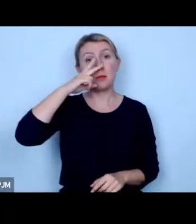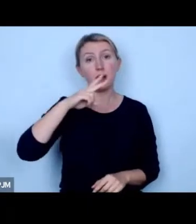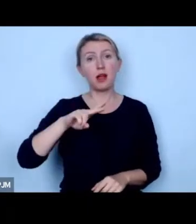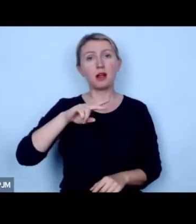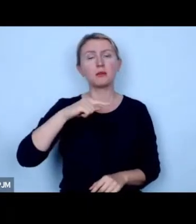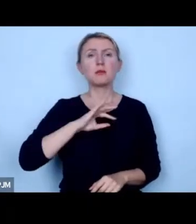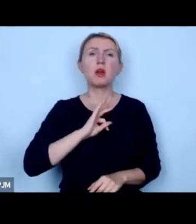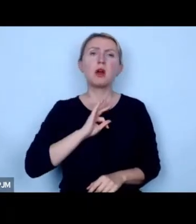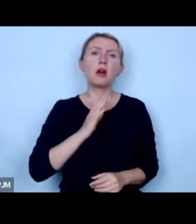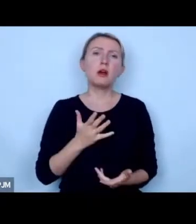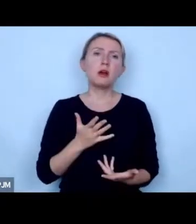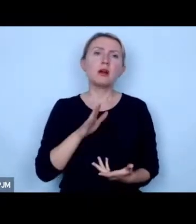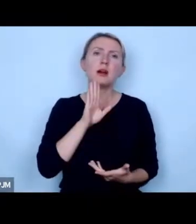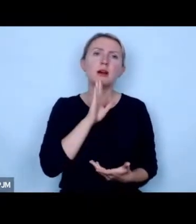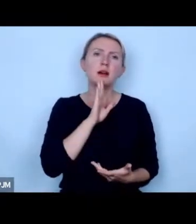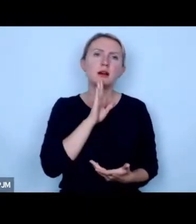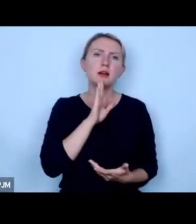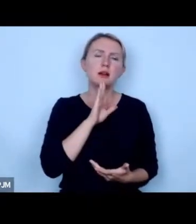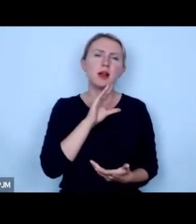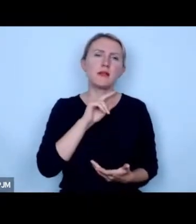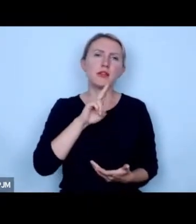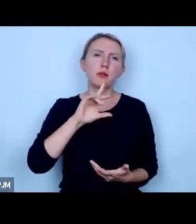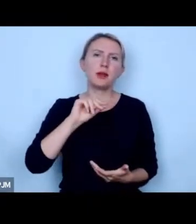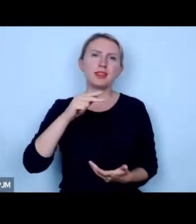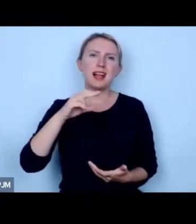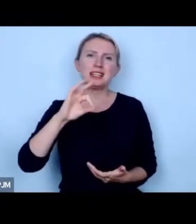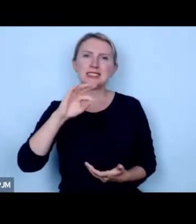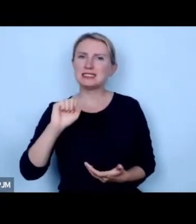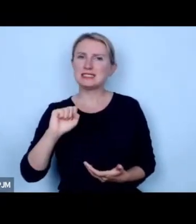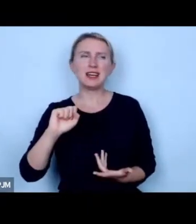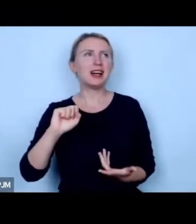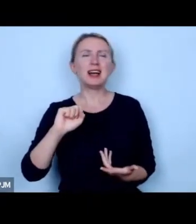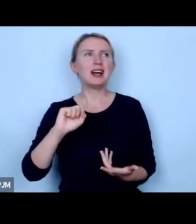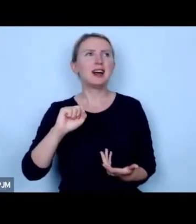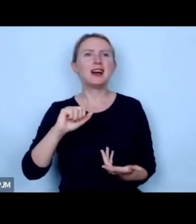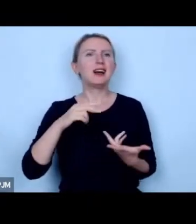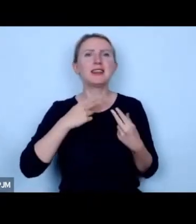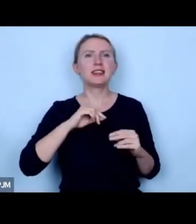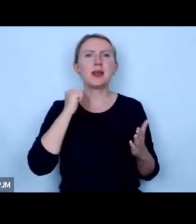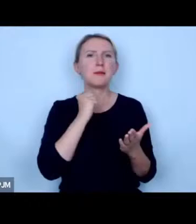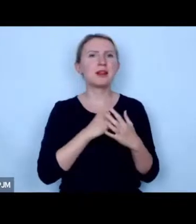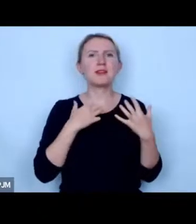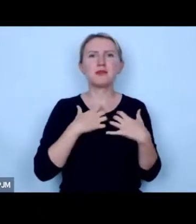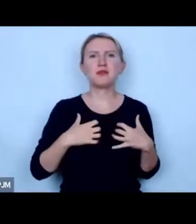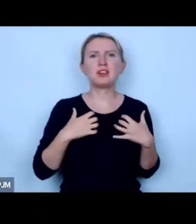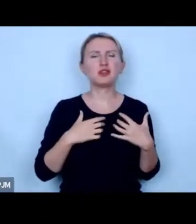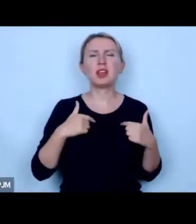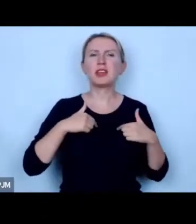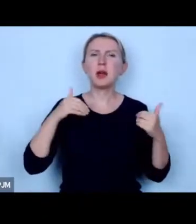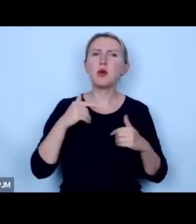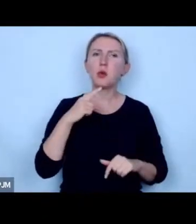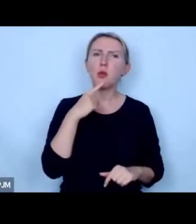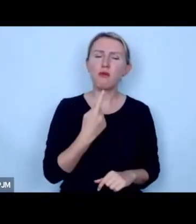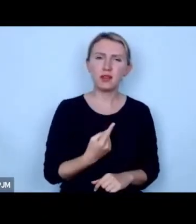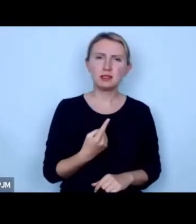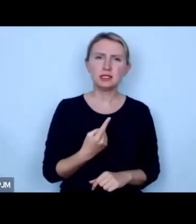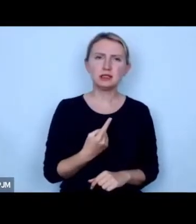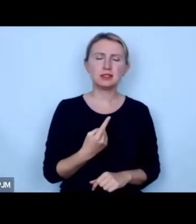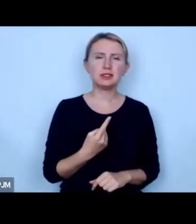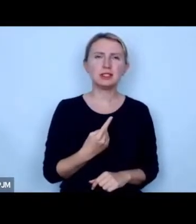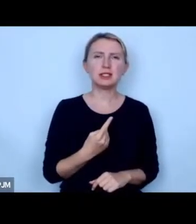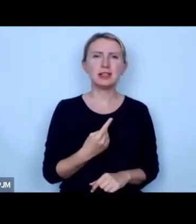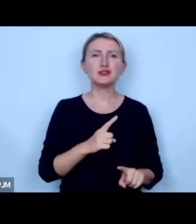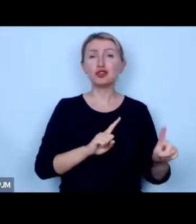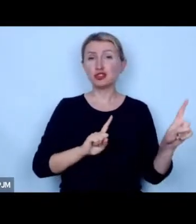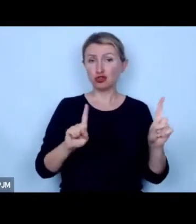raczej environmentalisty aniżeli aniżeli prawną zwierzęcej mogę powiedzieć tylko tyle że czasami